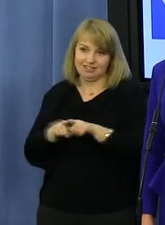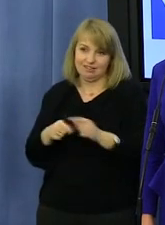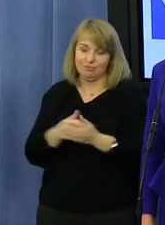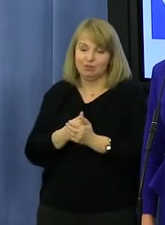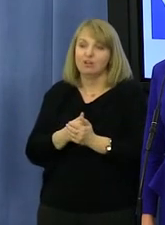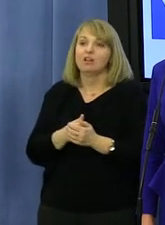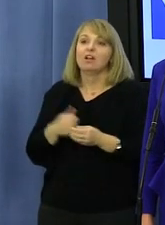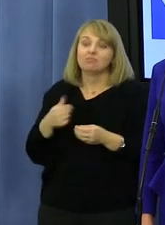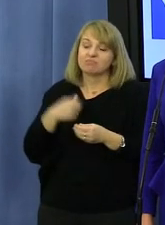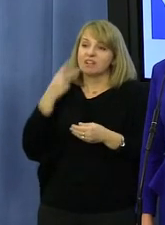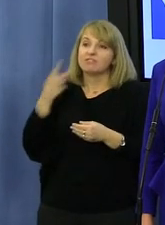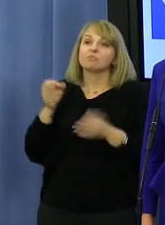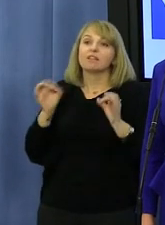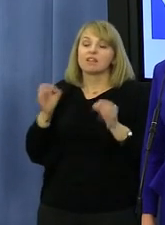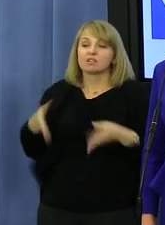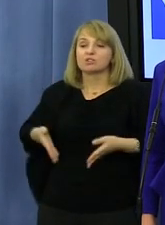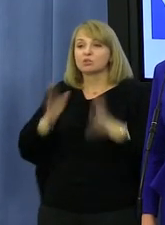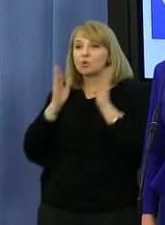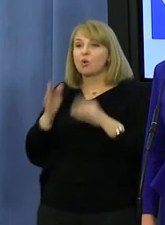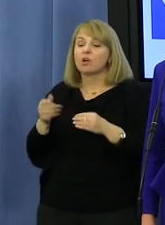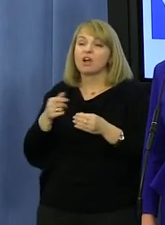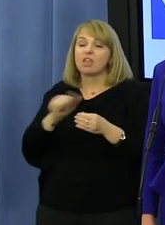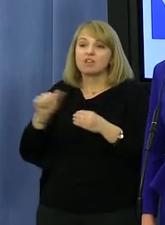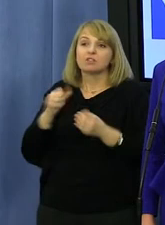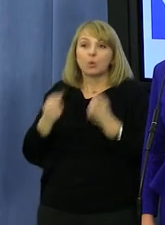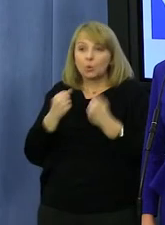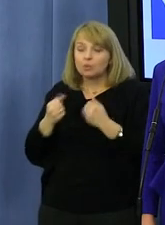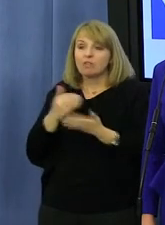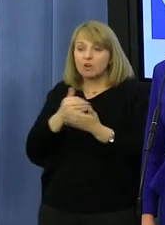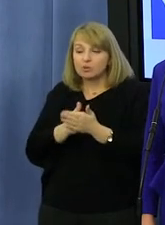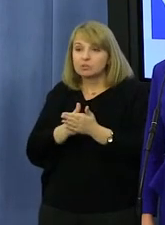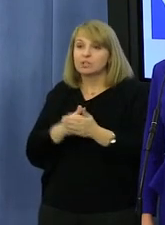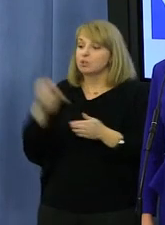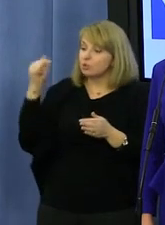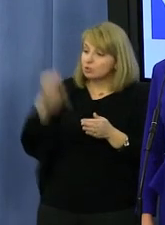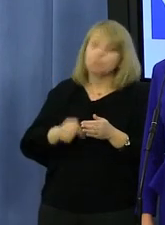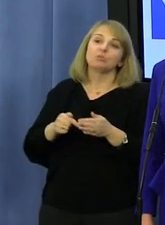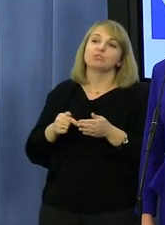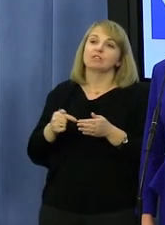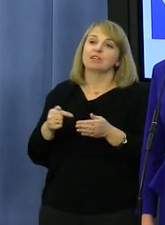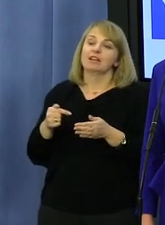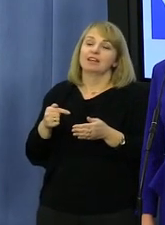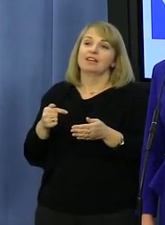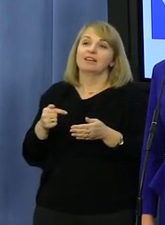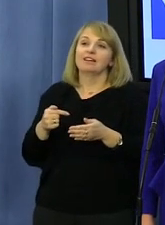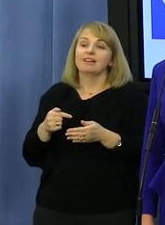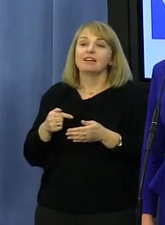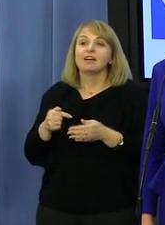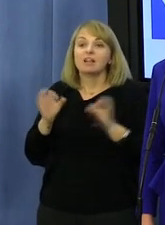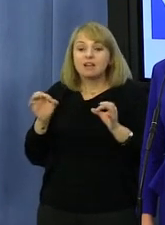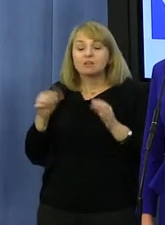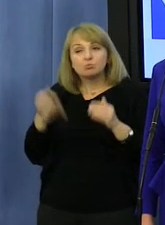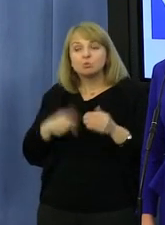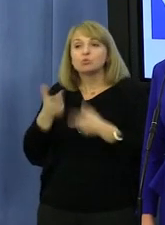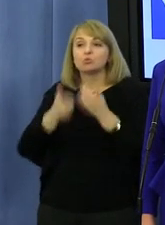zorganizowaną to drogownictwo, że ciągle w to wpadamy. Oczywiście musi po raz enty przeprosić, obiecać poprawę. Nikt już w to pewnie nie